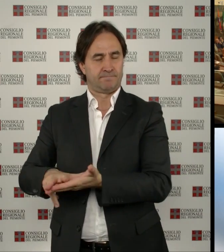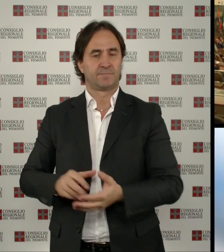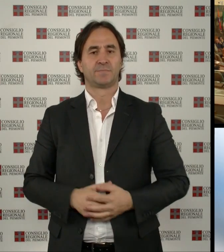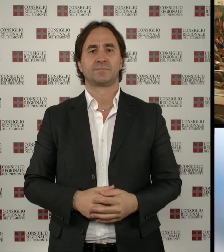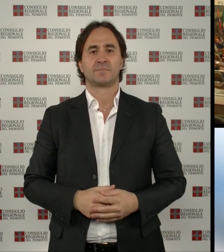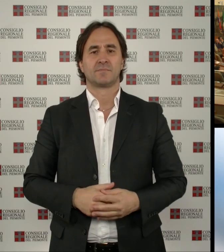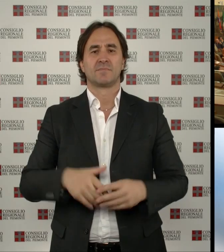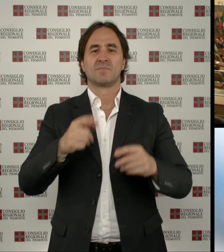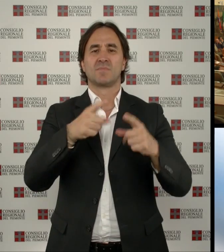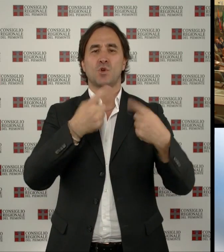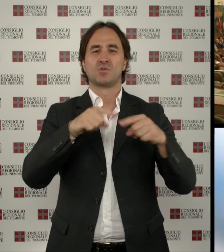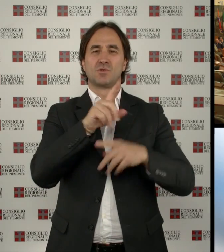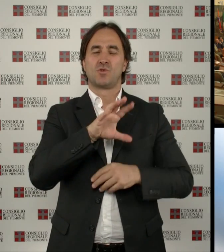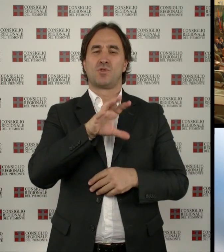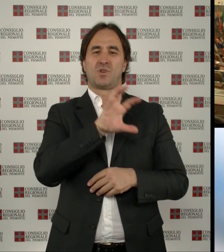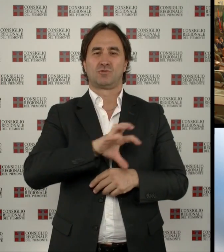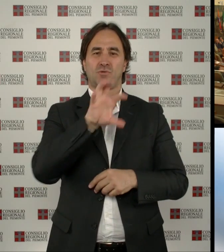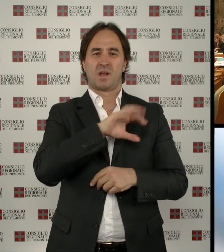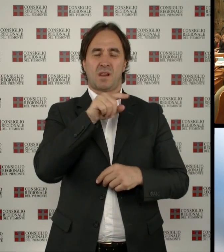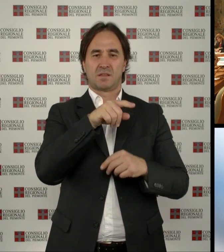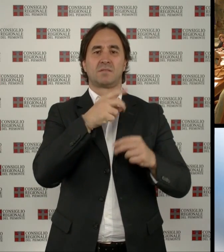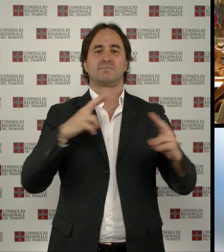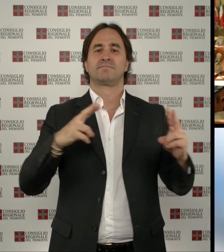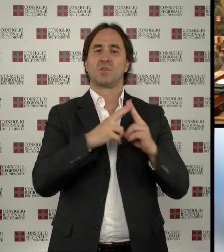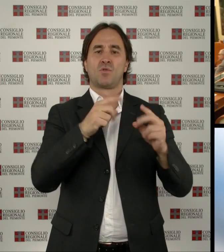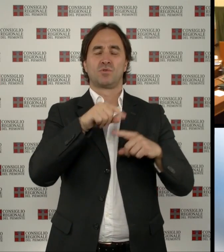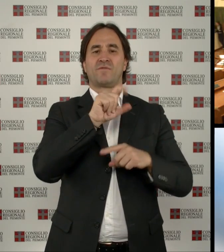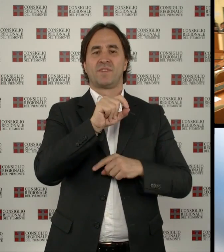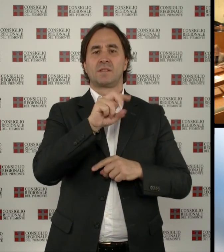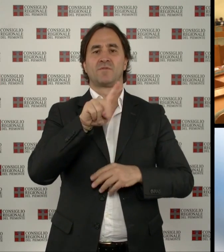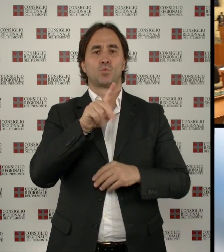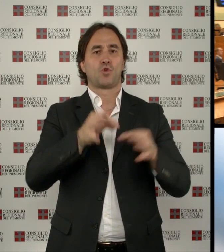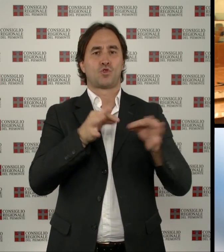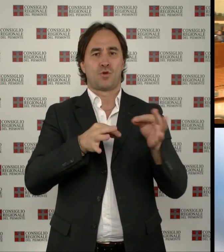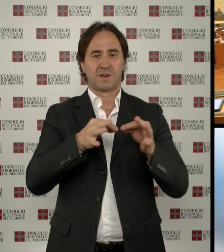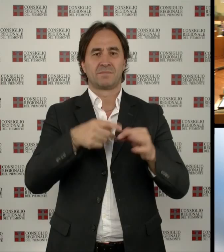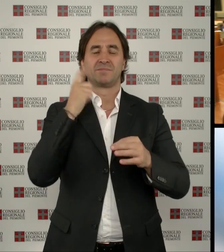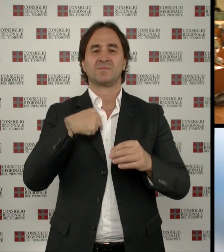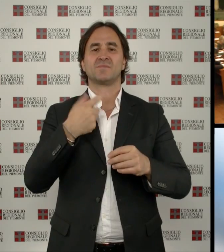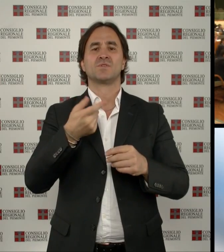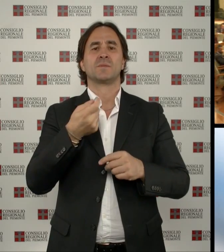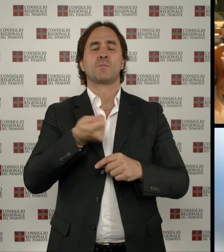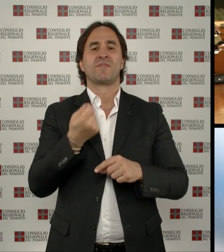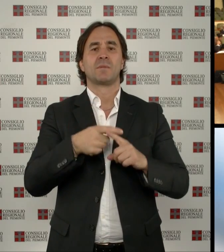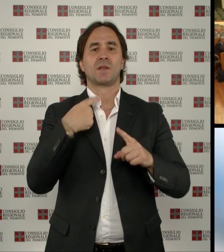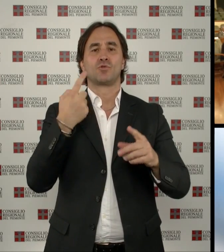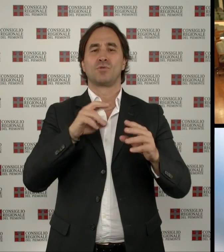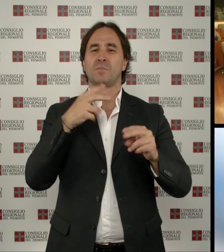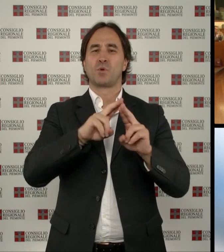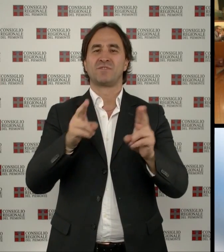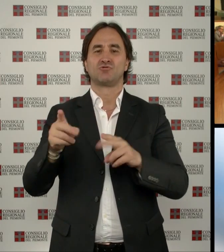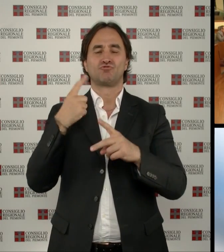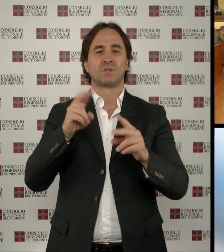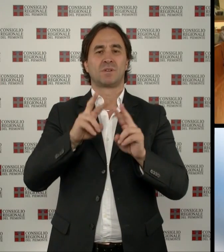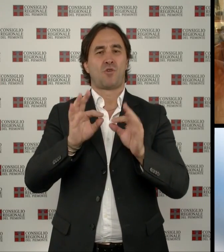Il Consiglio regionale si è riunito il 20 e il 21 ottobre per proseguire l'esame del provvedimento di riordino delle province